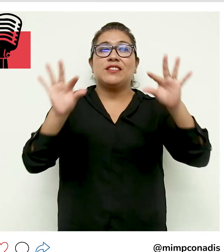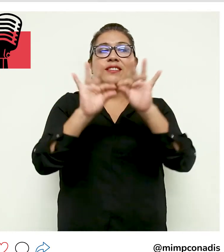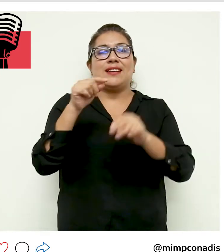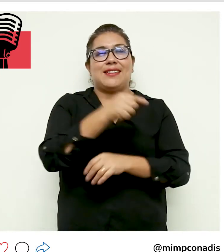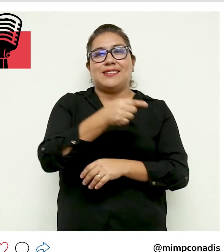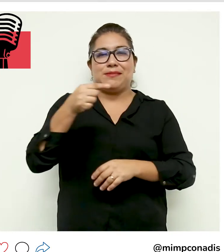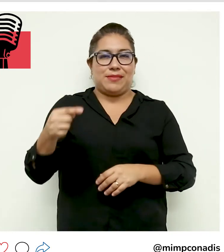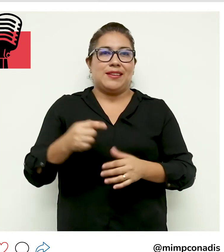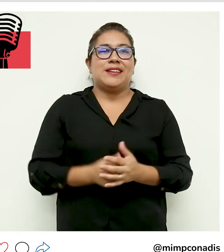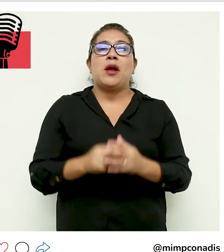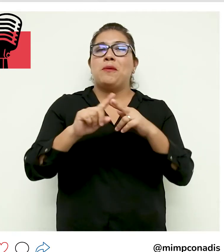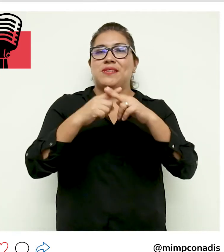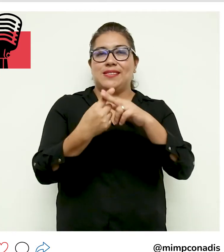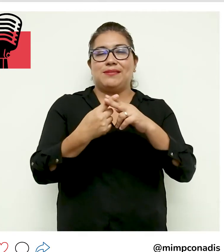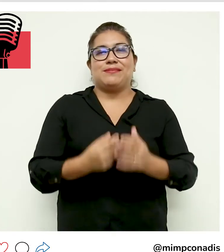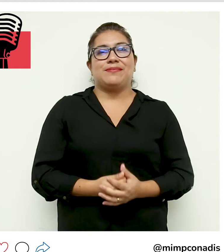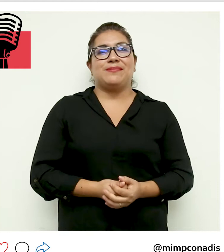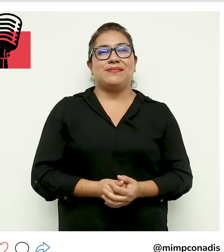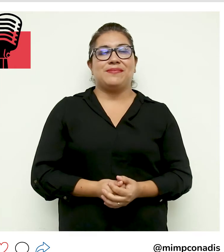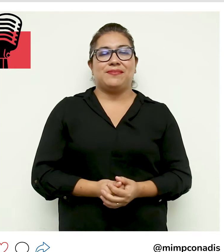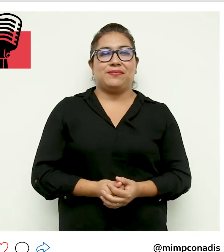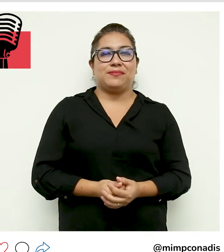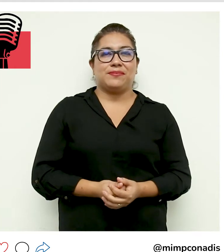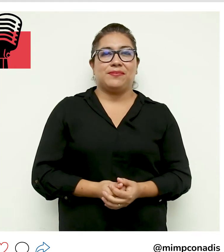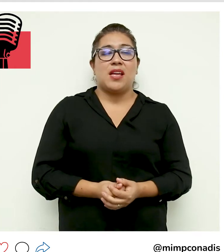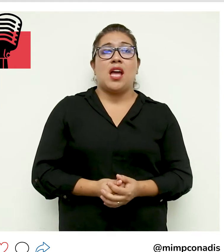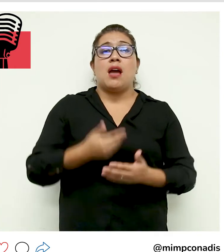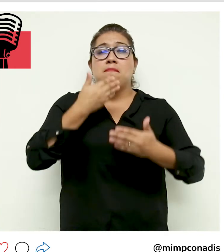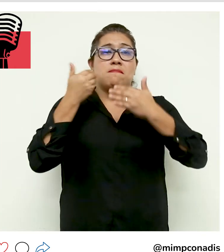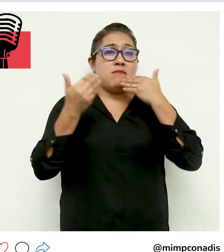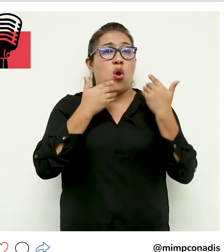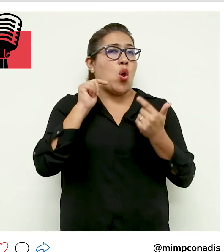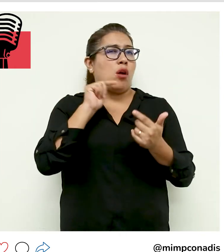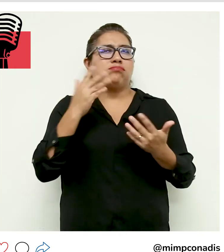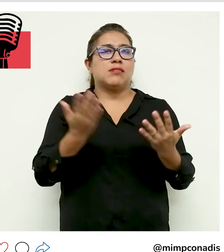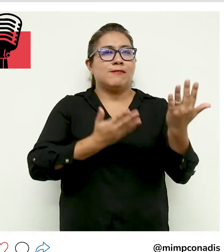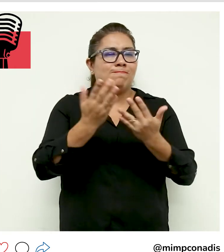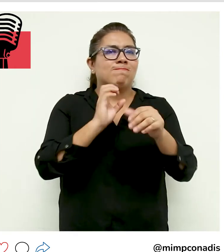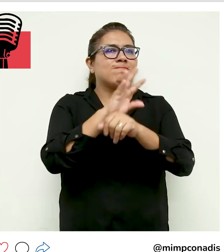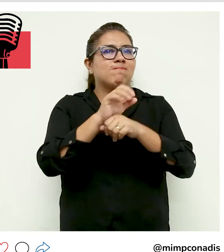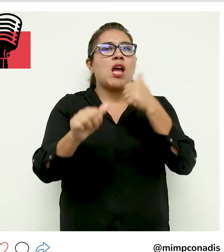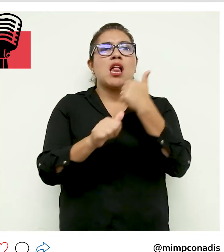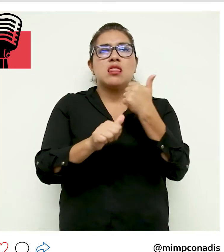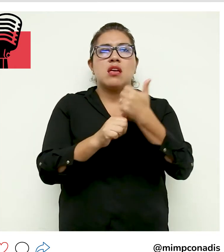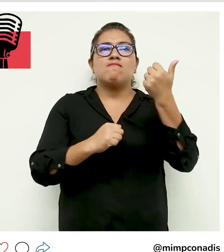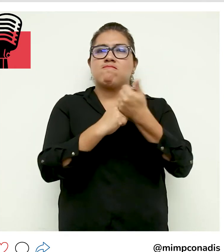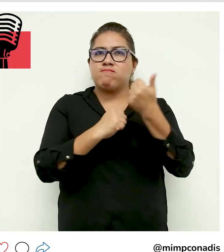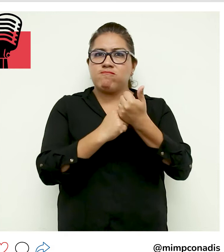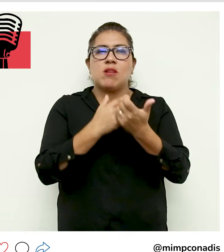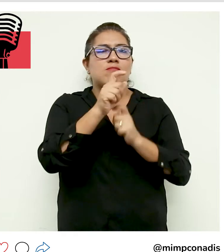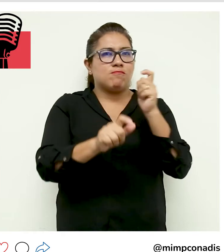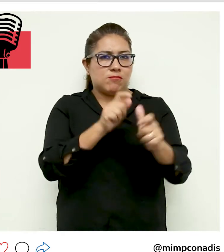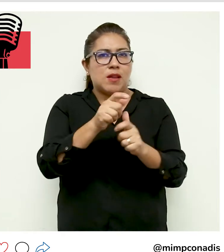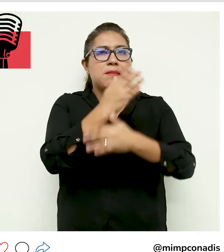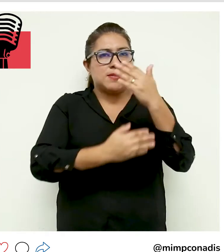más importantes de la semana. Comenzamos. Fortalecen servicios de orientación, asistencia y